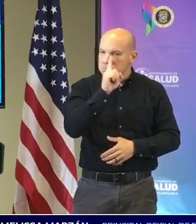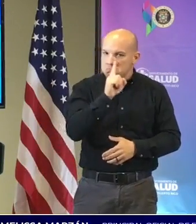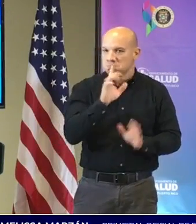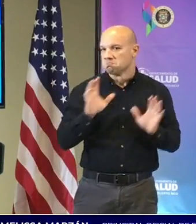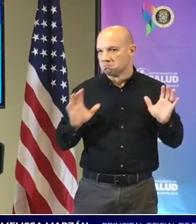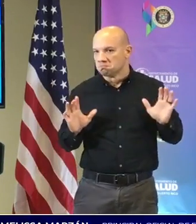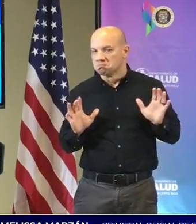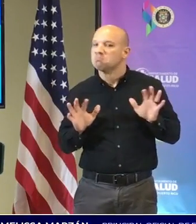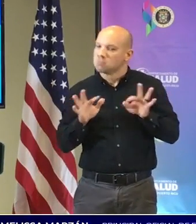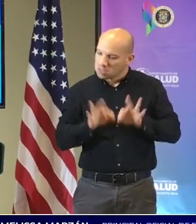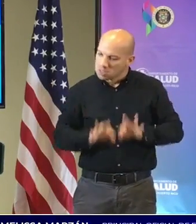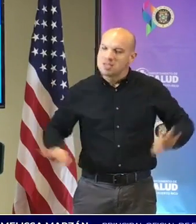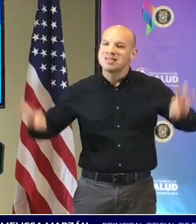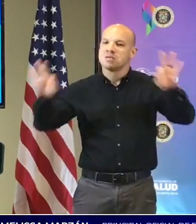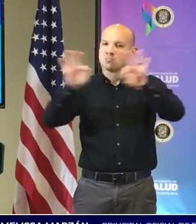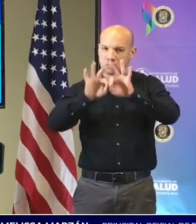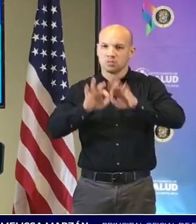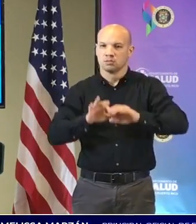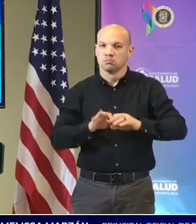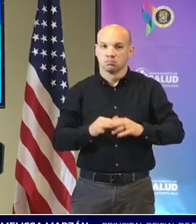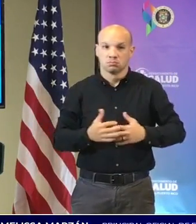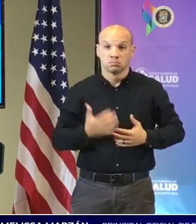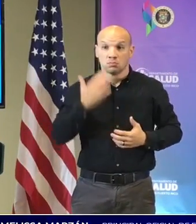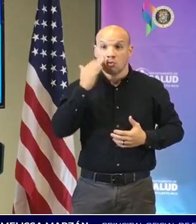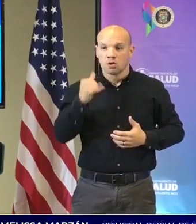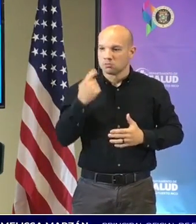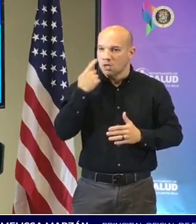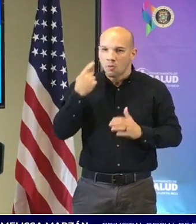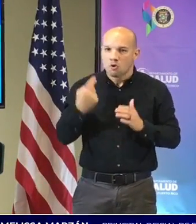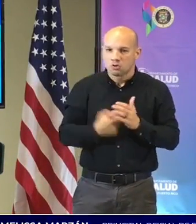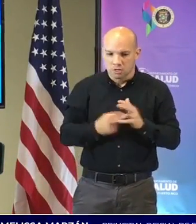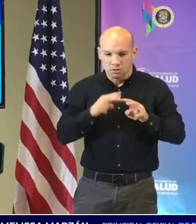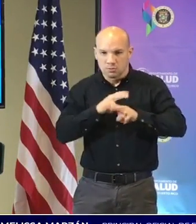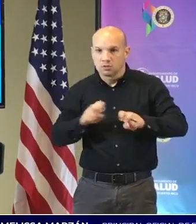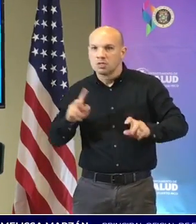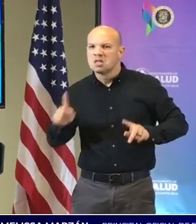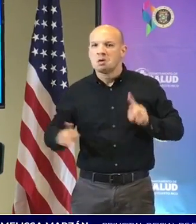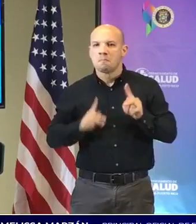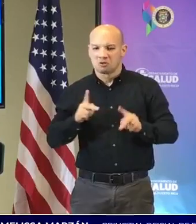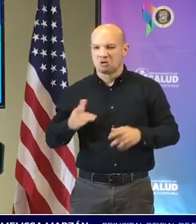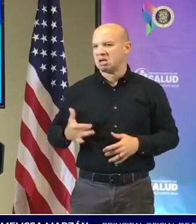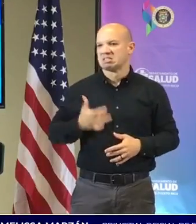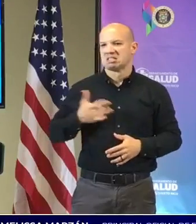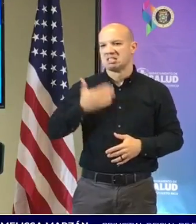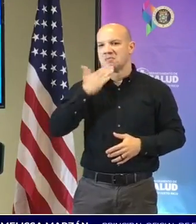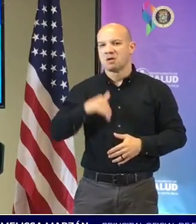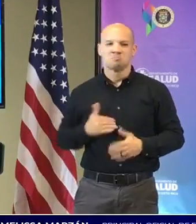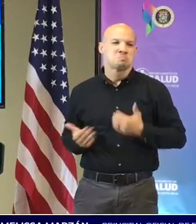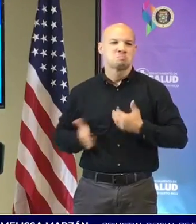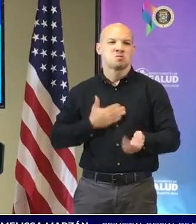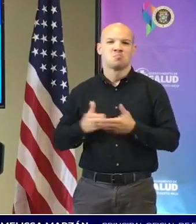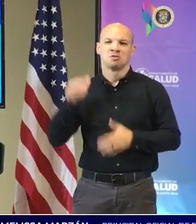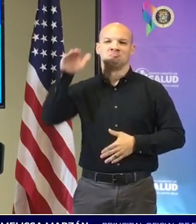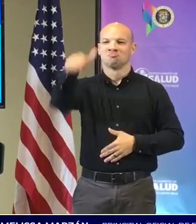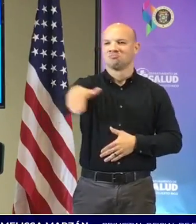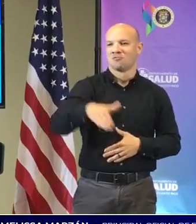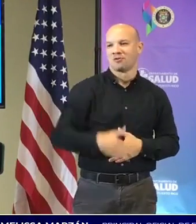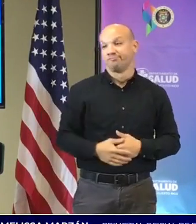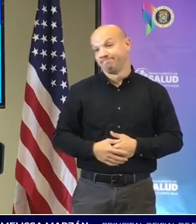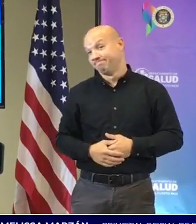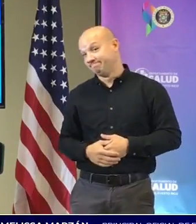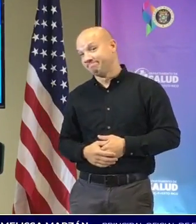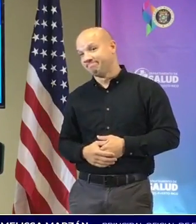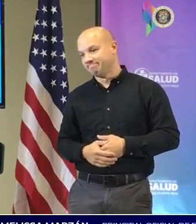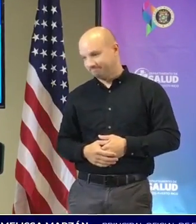eso es una parte importante porque hemos visto en las investigaciones de casos personas que tenían síntomas y como quiera llegaron al